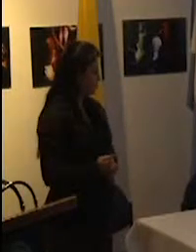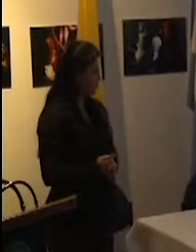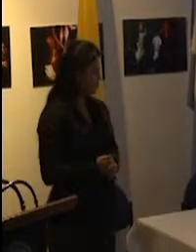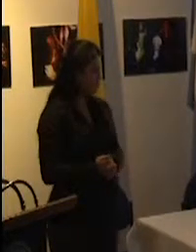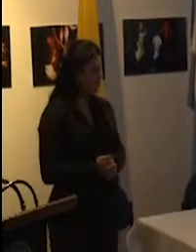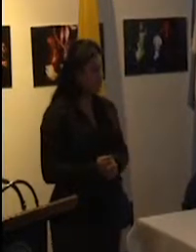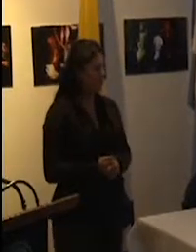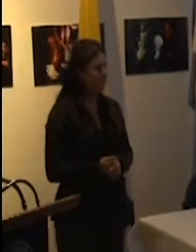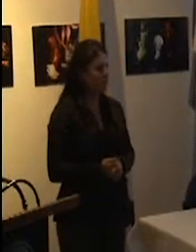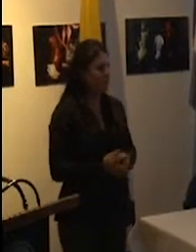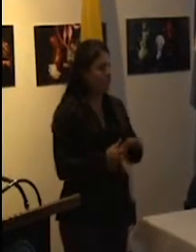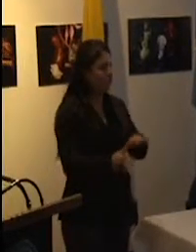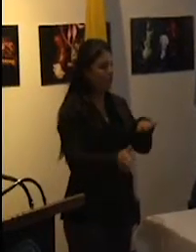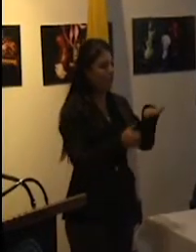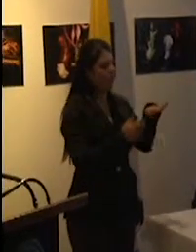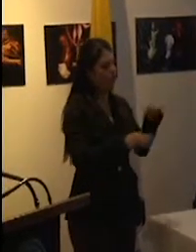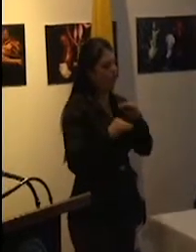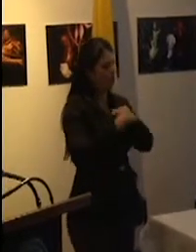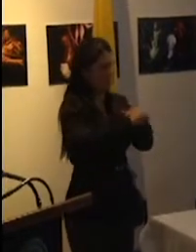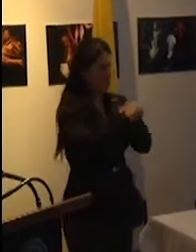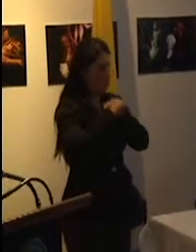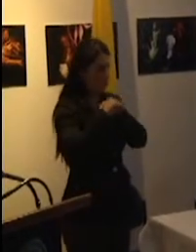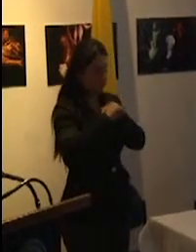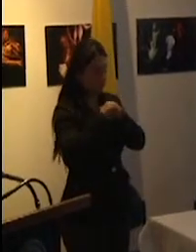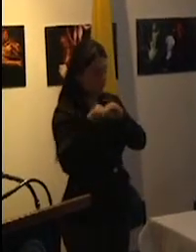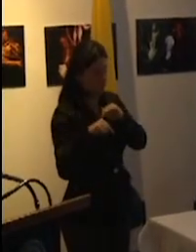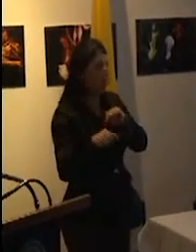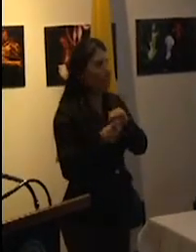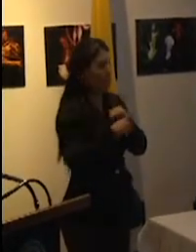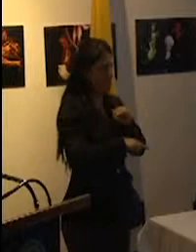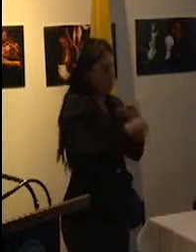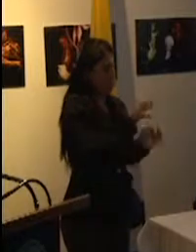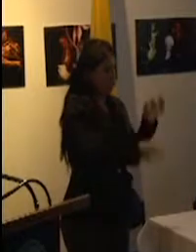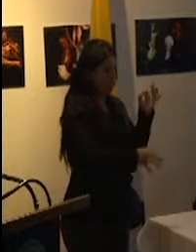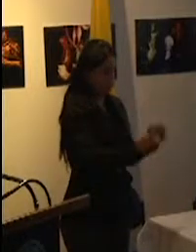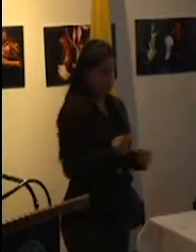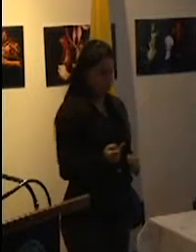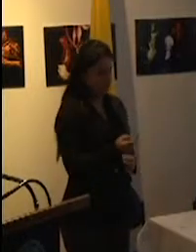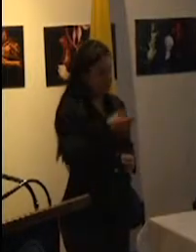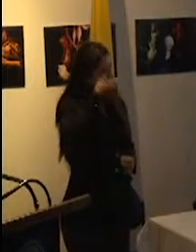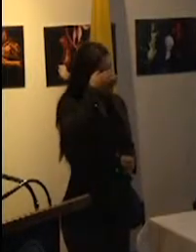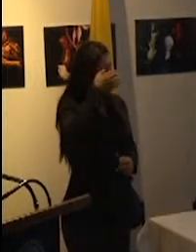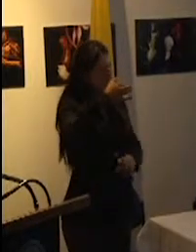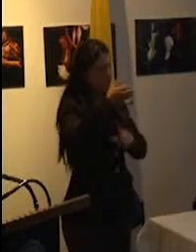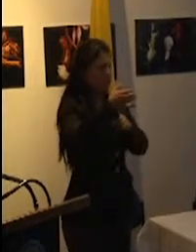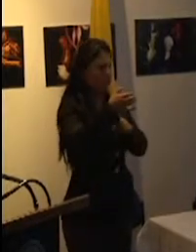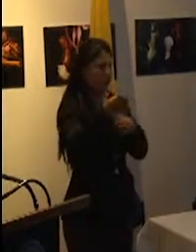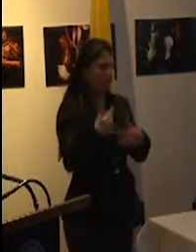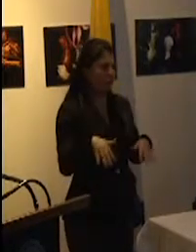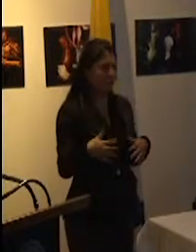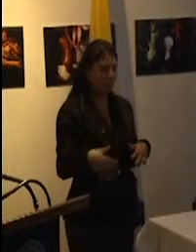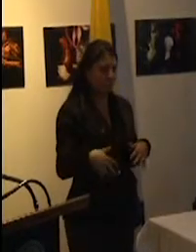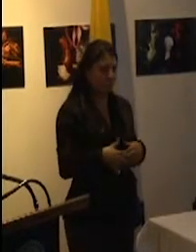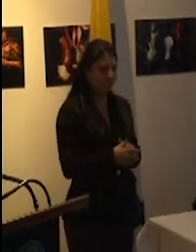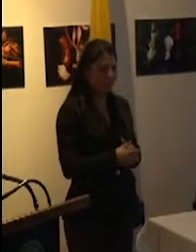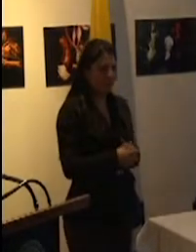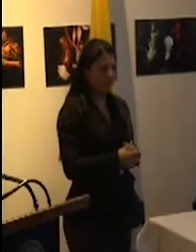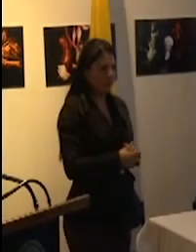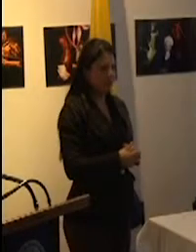La igualdad como la justicia es un concepto en extremo polisémico